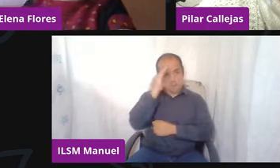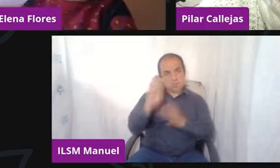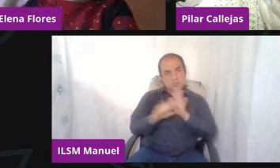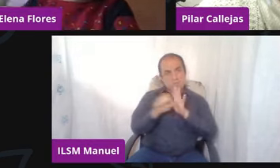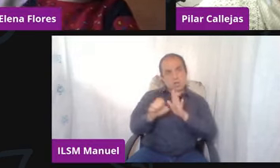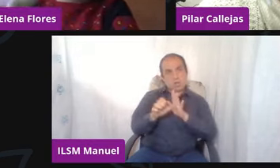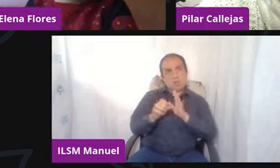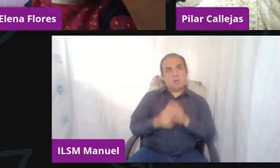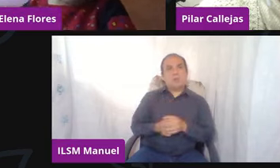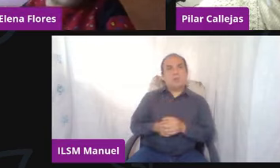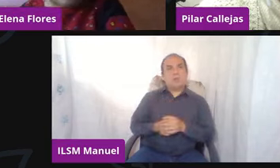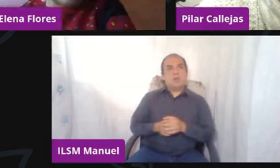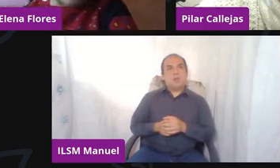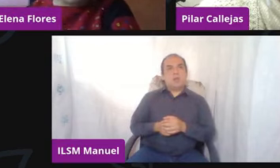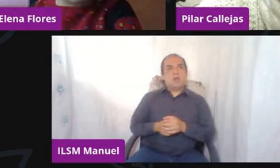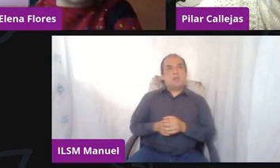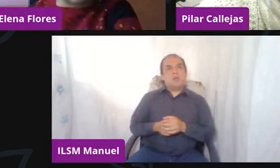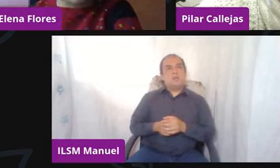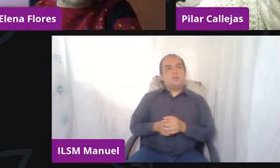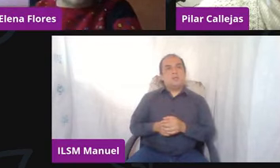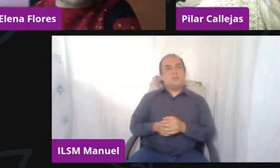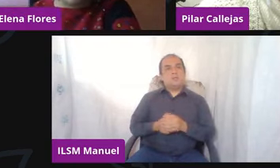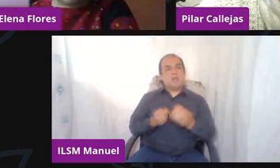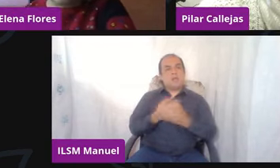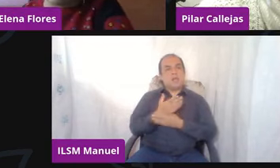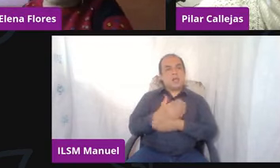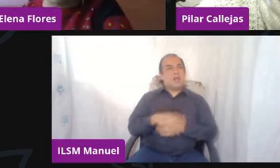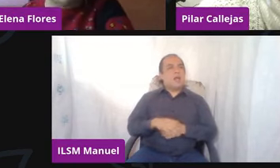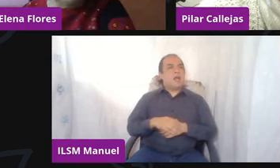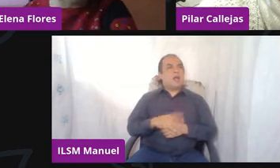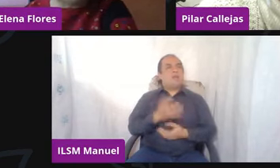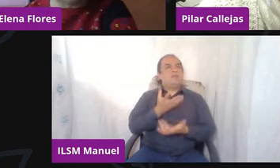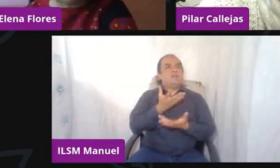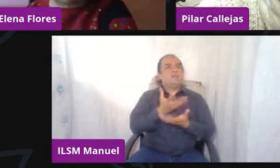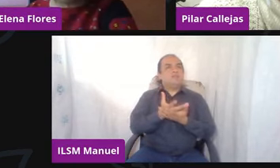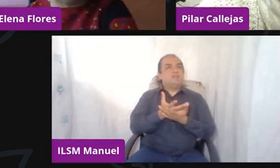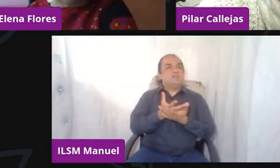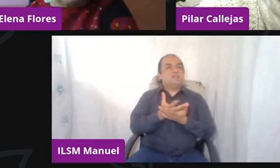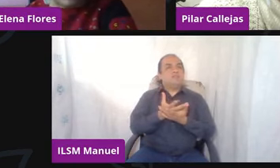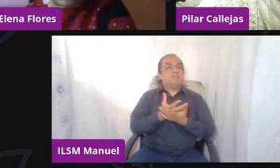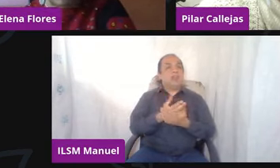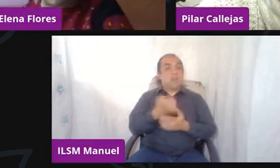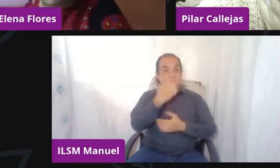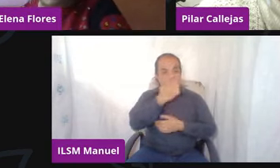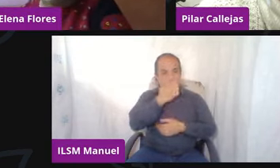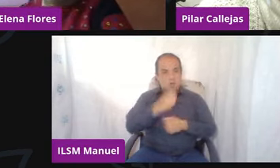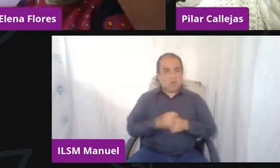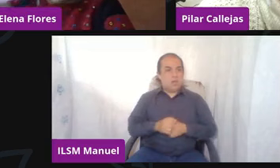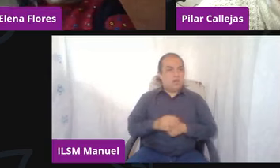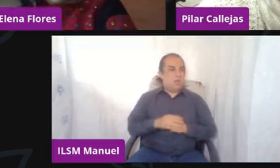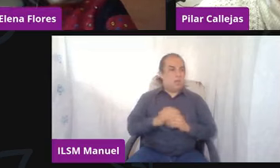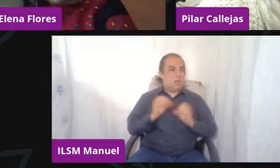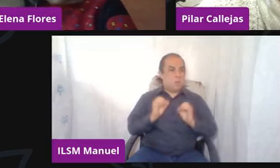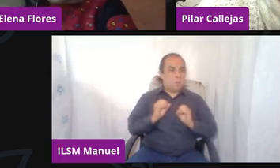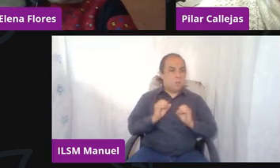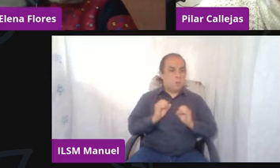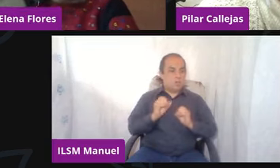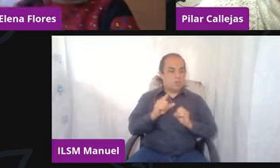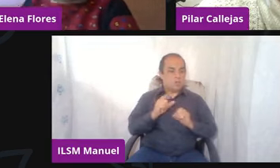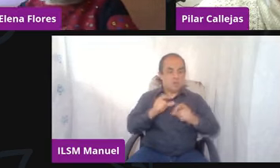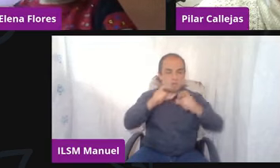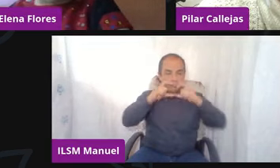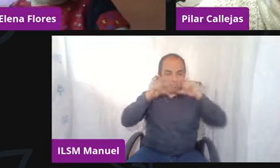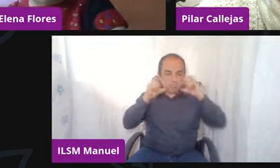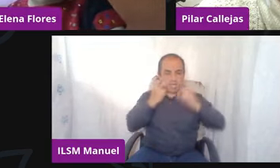cubrebocas pienso en las clases con cubrebocas y es muy complicado créame que lo hemos